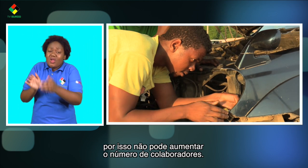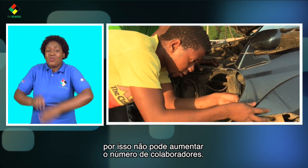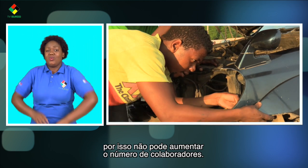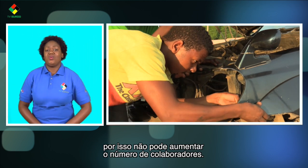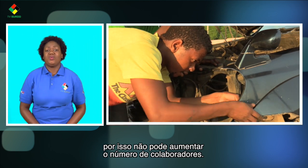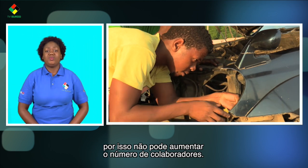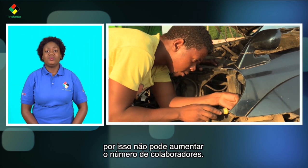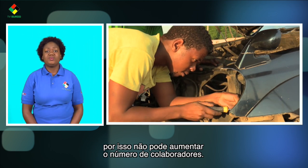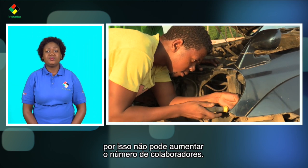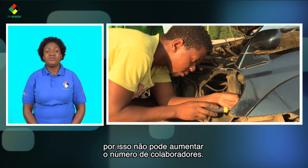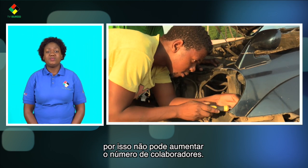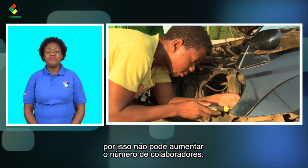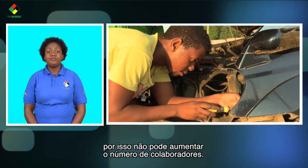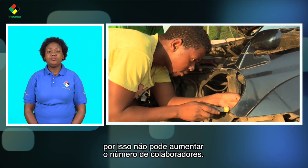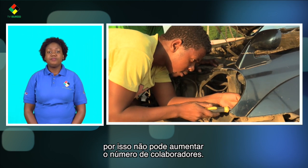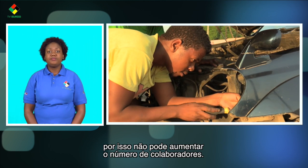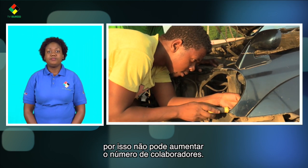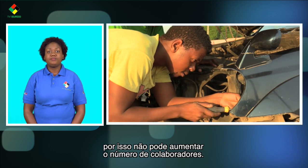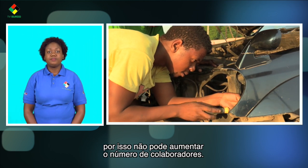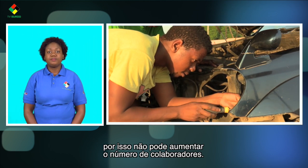aumentar o número de colaboradores.